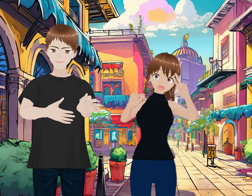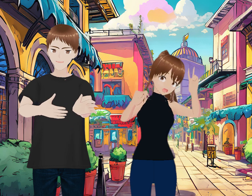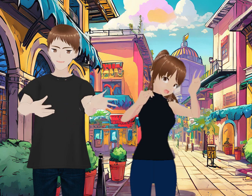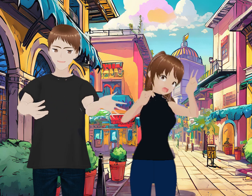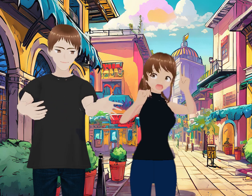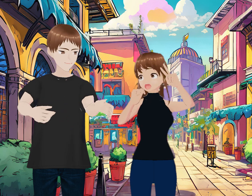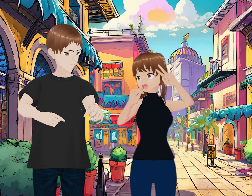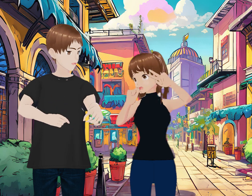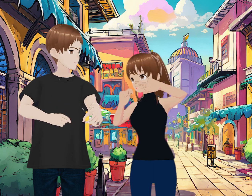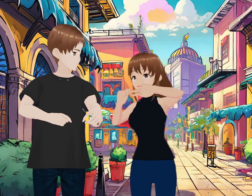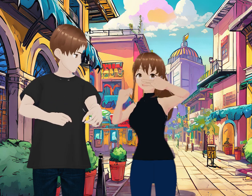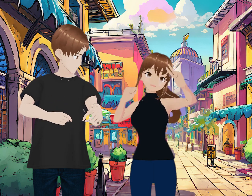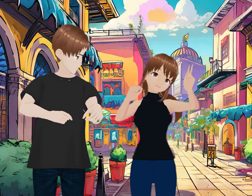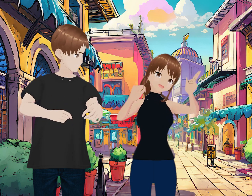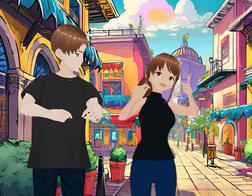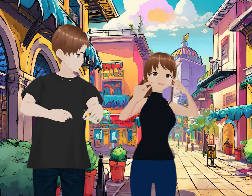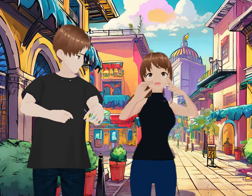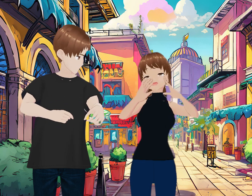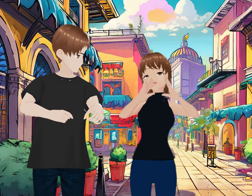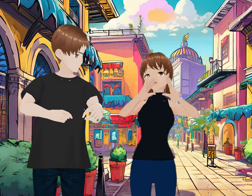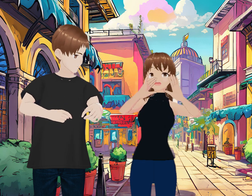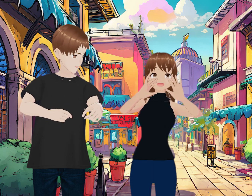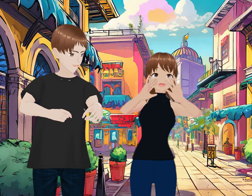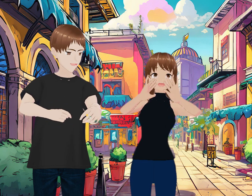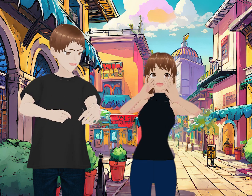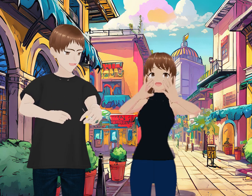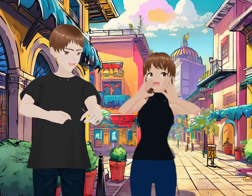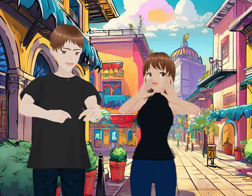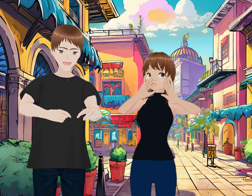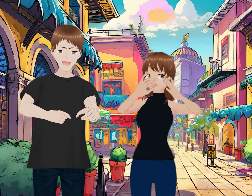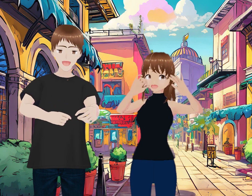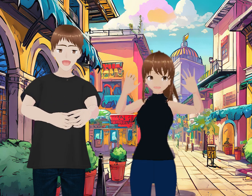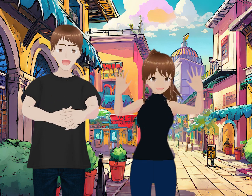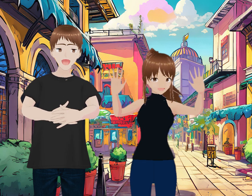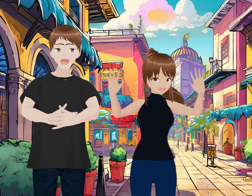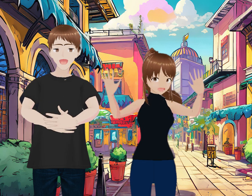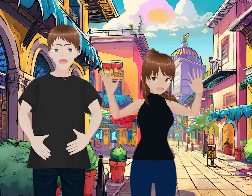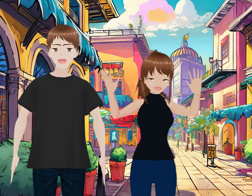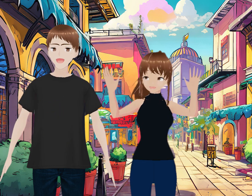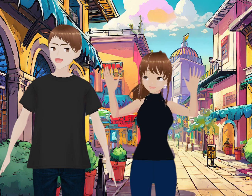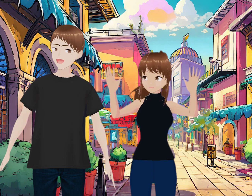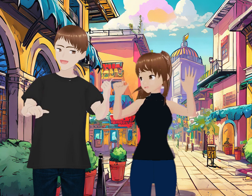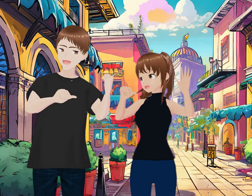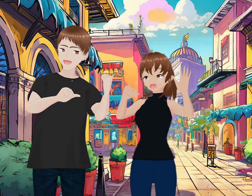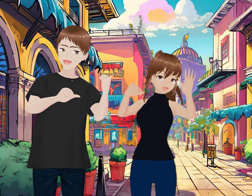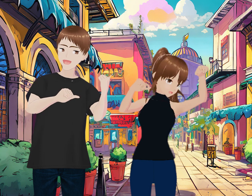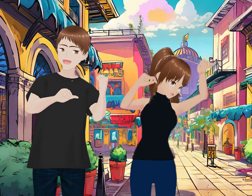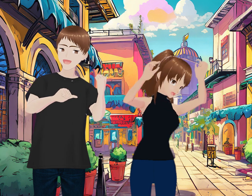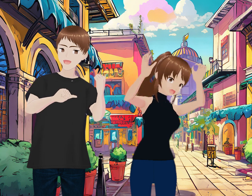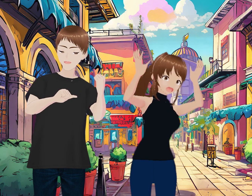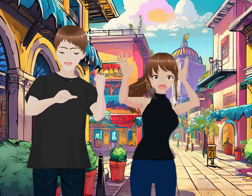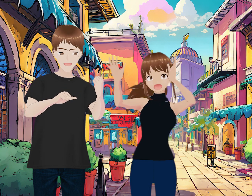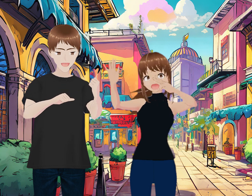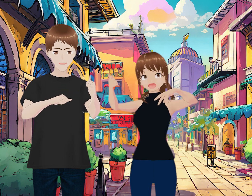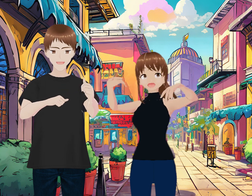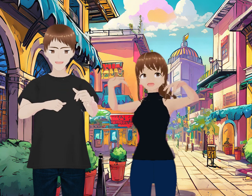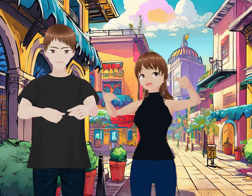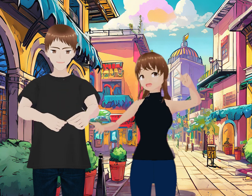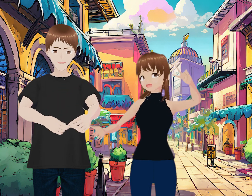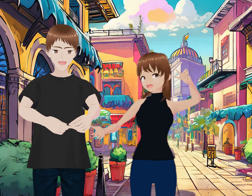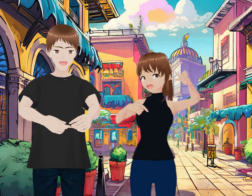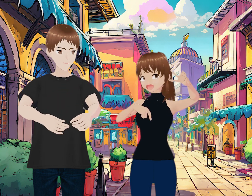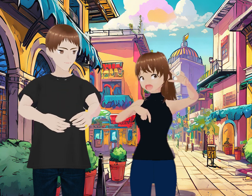un rejuvenecimiento facial. Esta técnica no me la conocía, ¿eh? Ya ven cómo la ven,